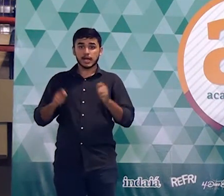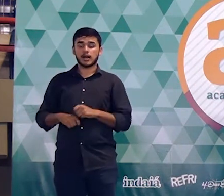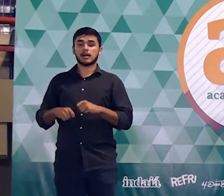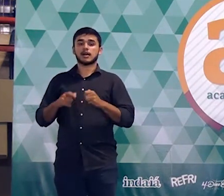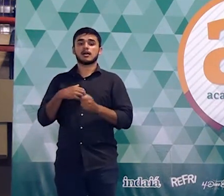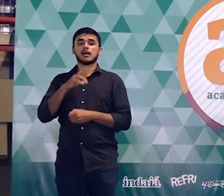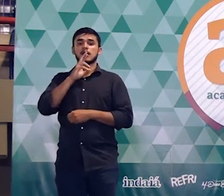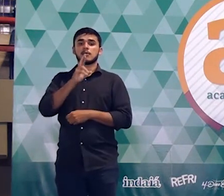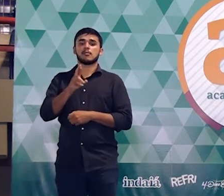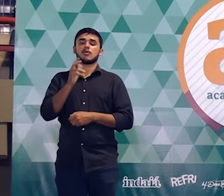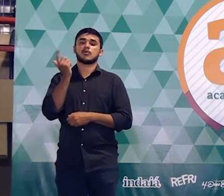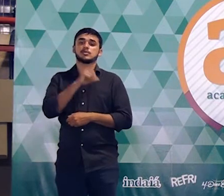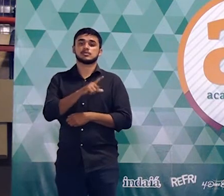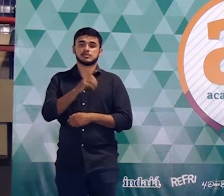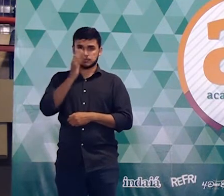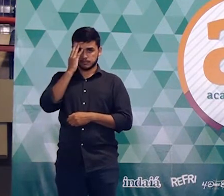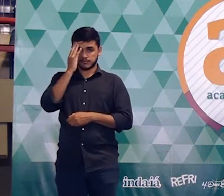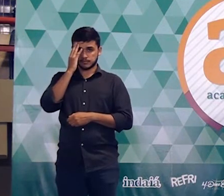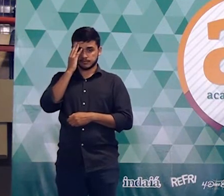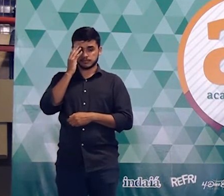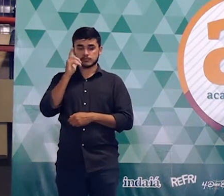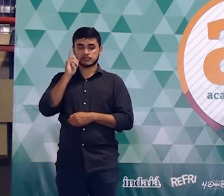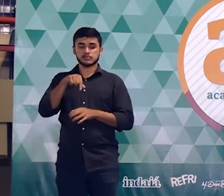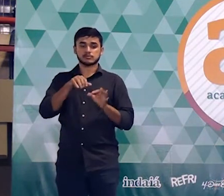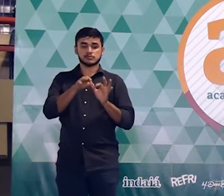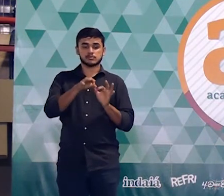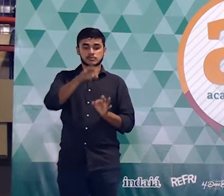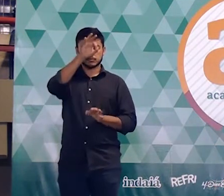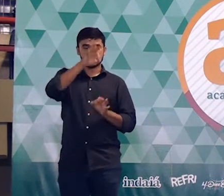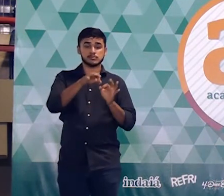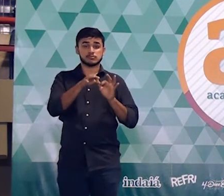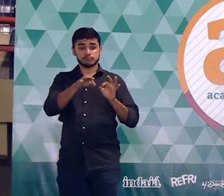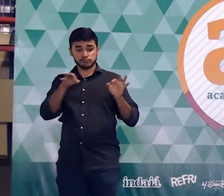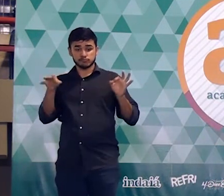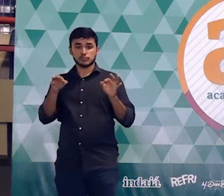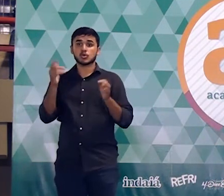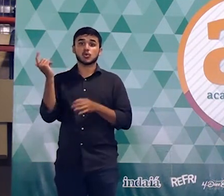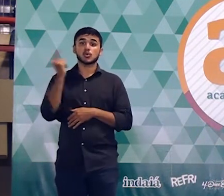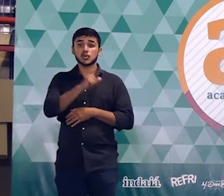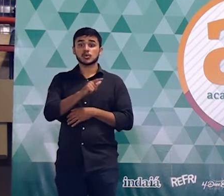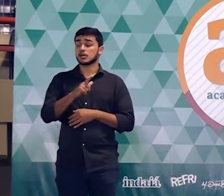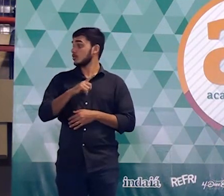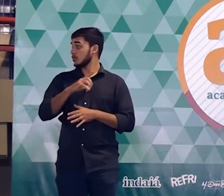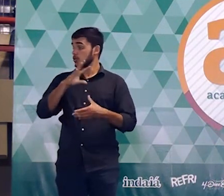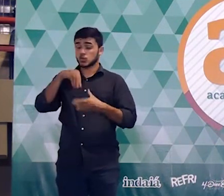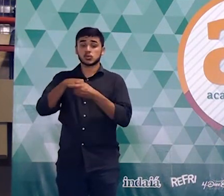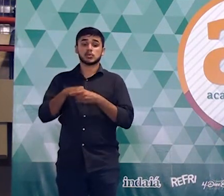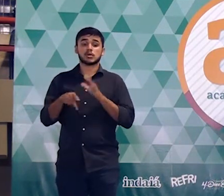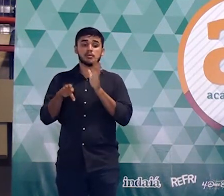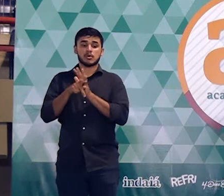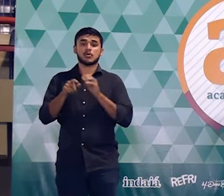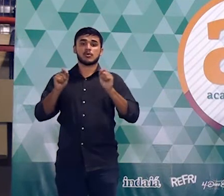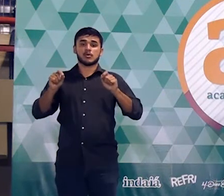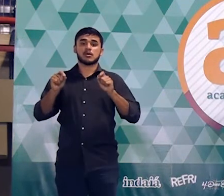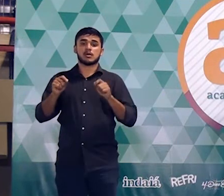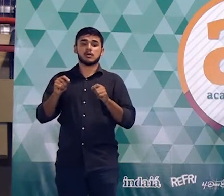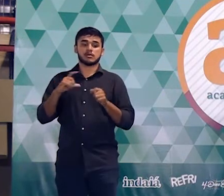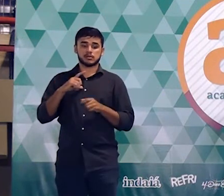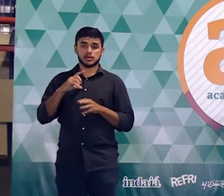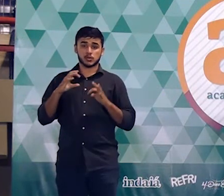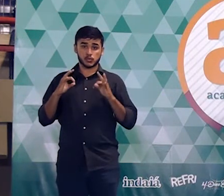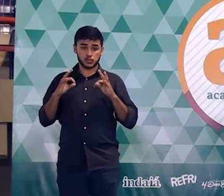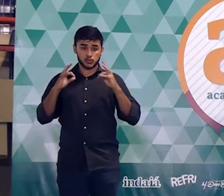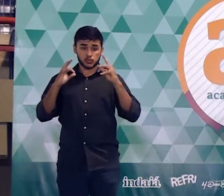pra conseguir determinar o valor dessas variáveis utilizei a ideia do sistema resolvi o sistema encontrei então o valor de cada raio